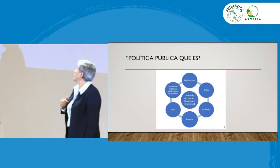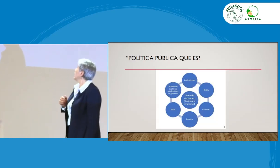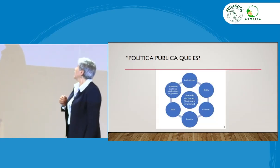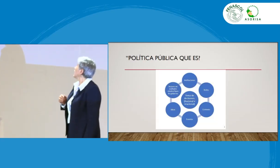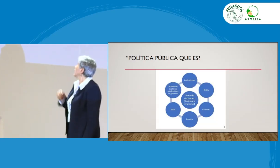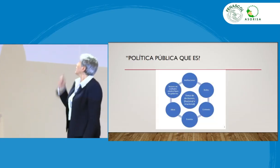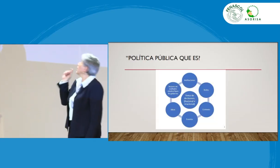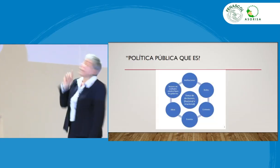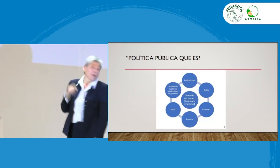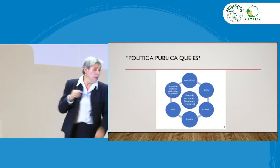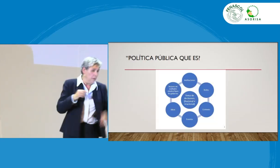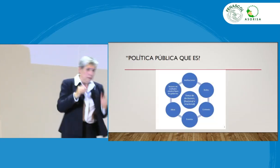La otra.